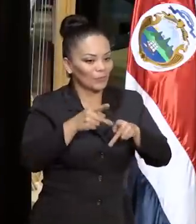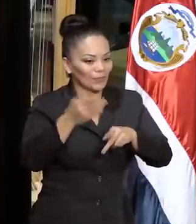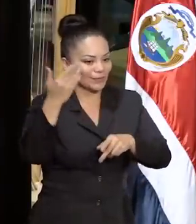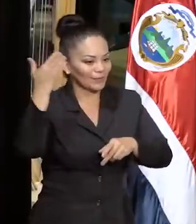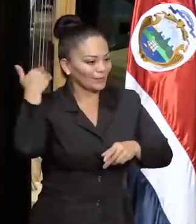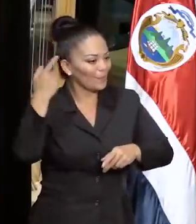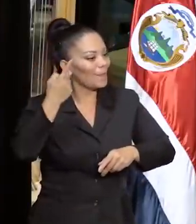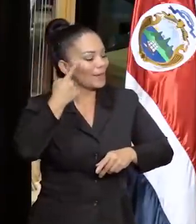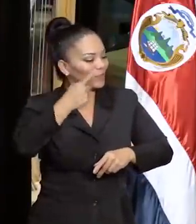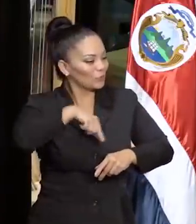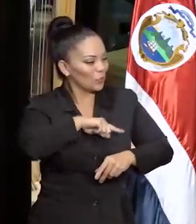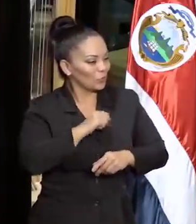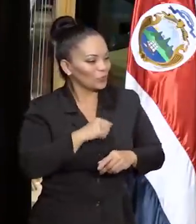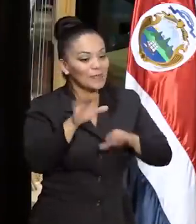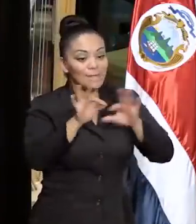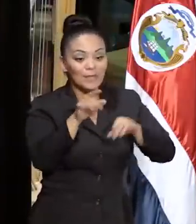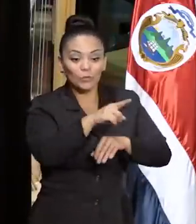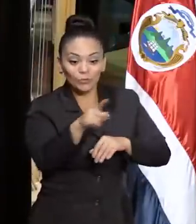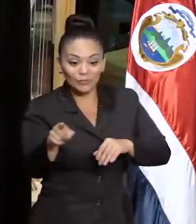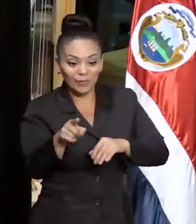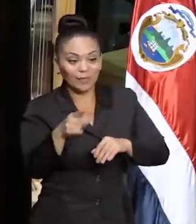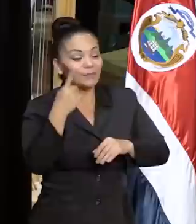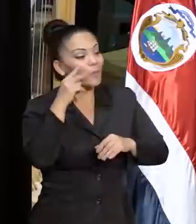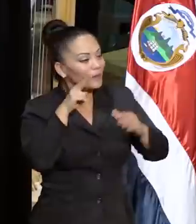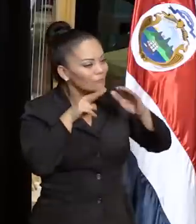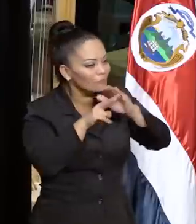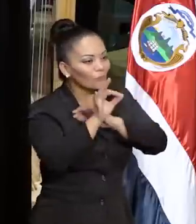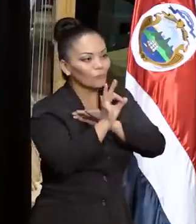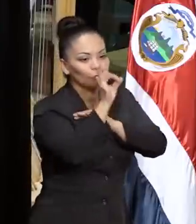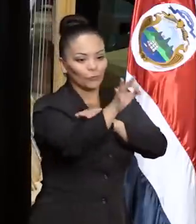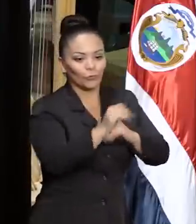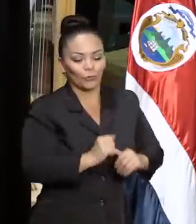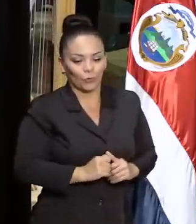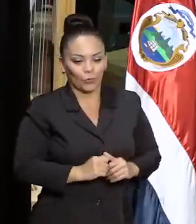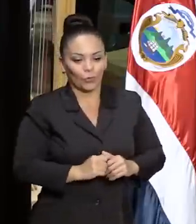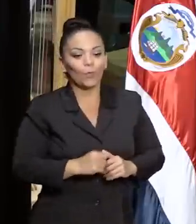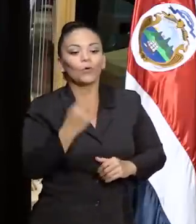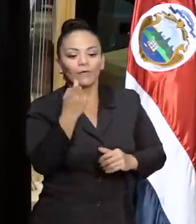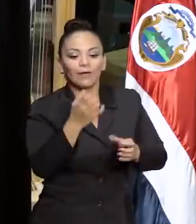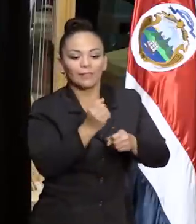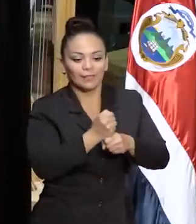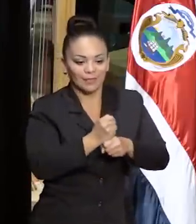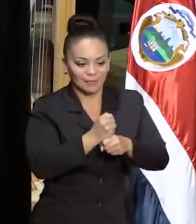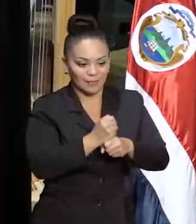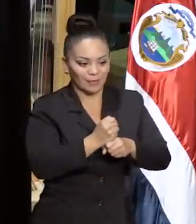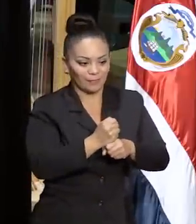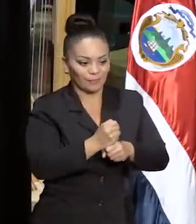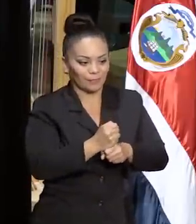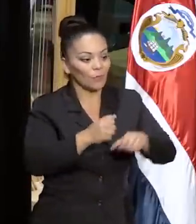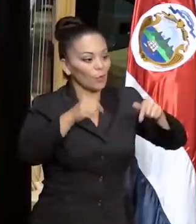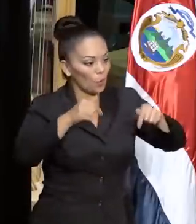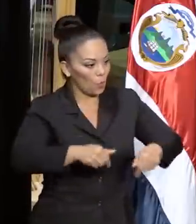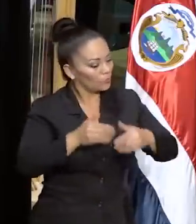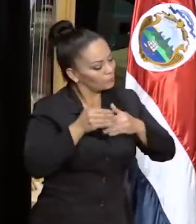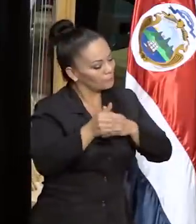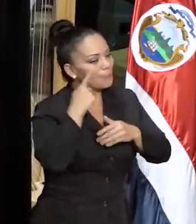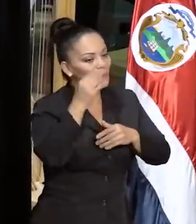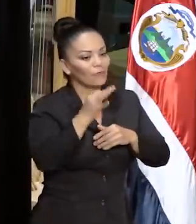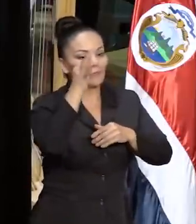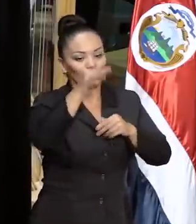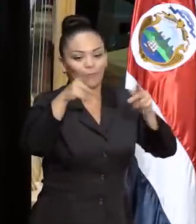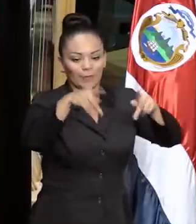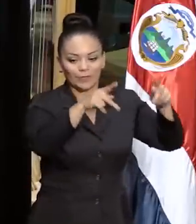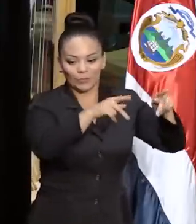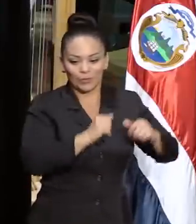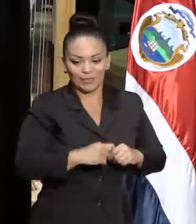y los invito a mirar al futuro por lo que tenemos que hacer hoy nosotros por los que vienen